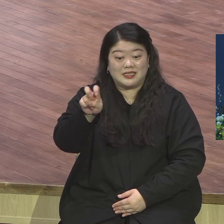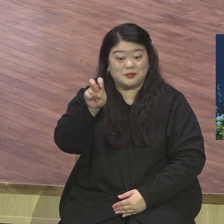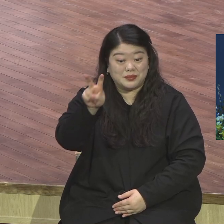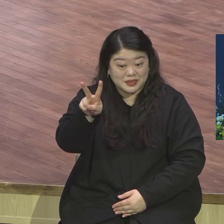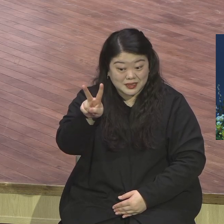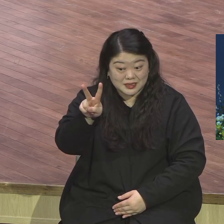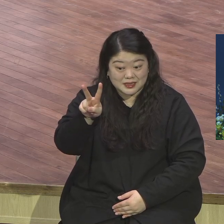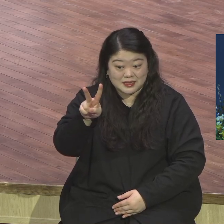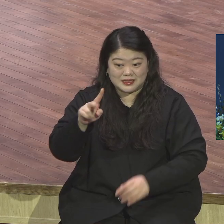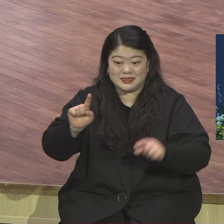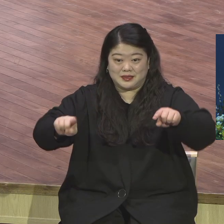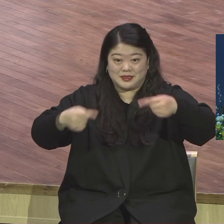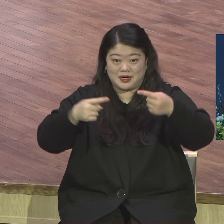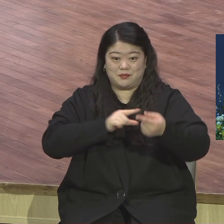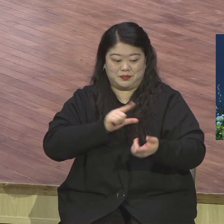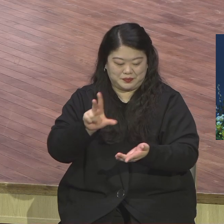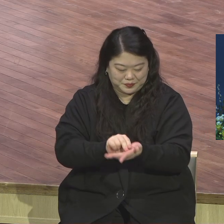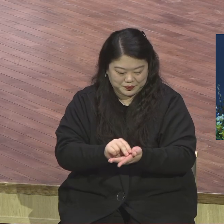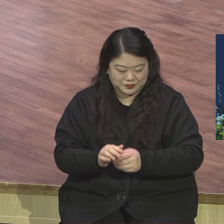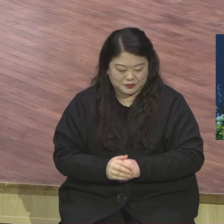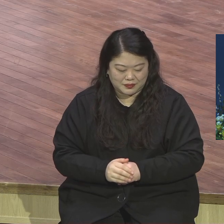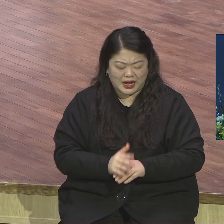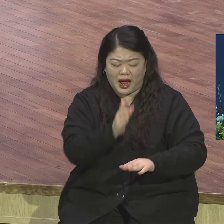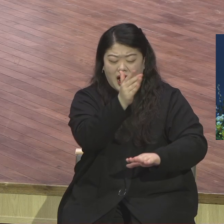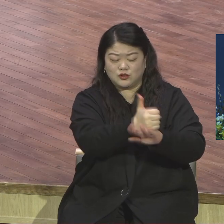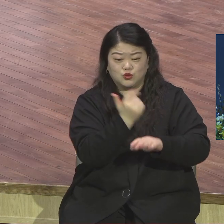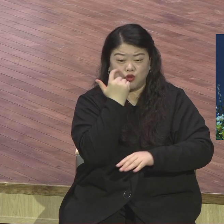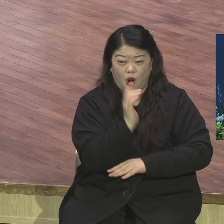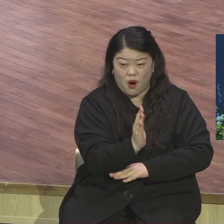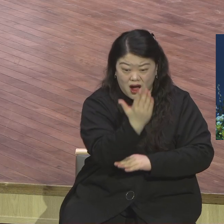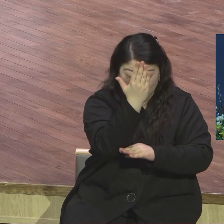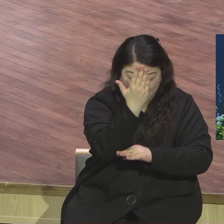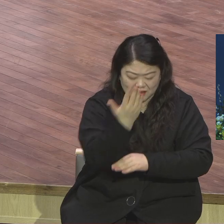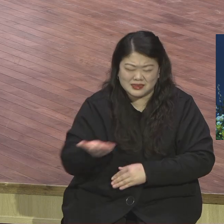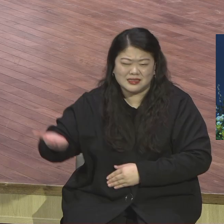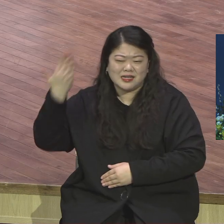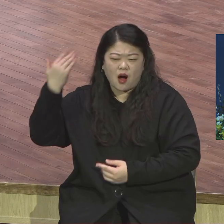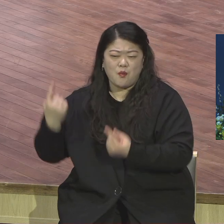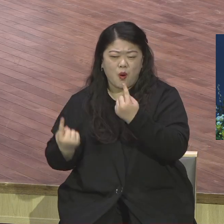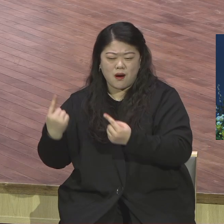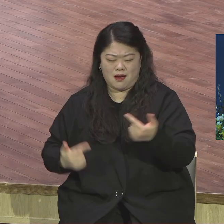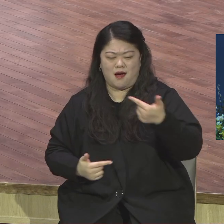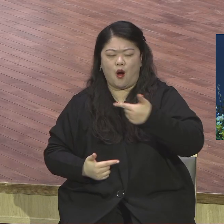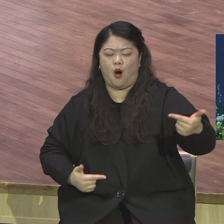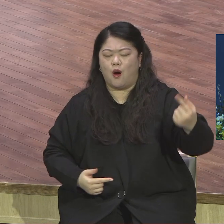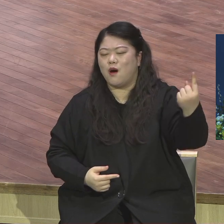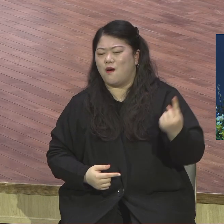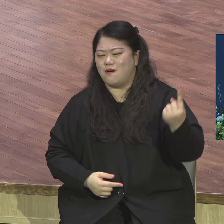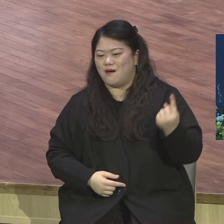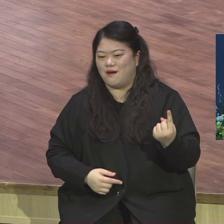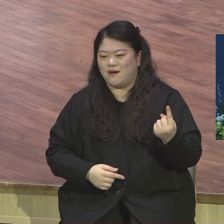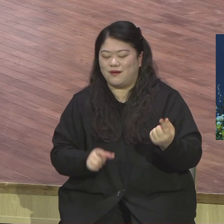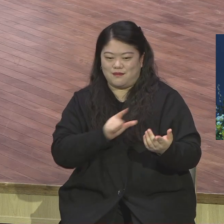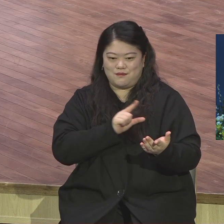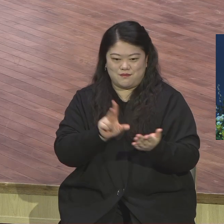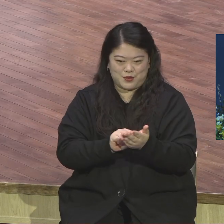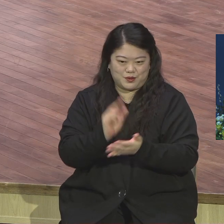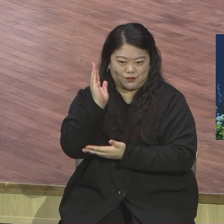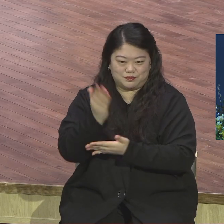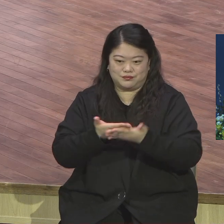크리라 라는 제목으로 우리가 한 해 동안 응답을 받아야 되겠는데 그 내용의 뜻이 뭐냐.